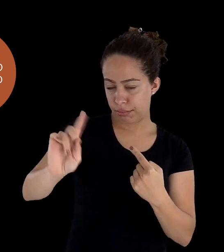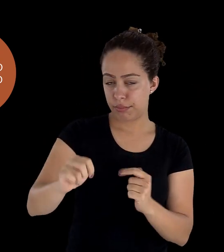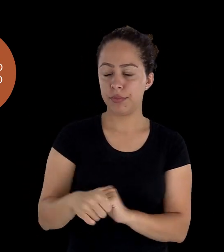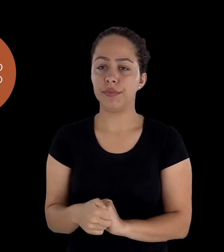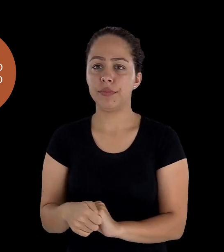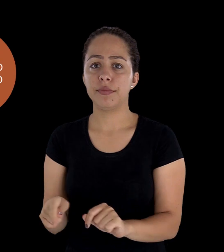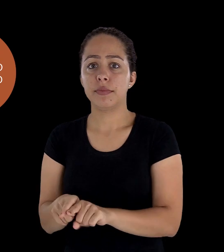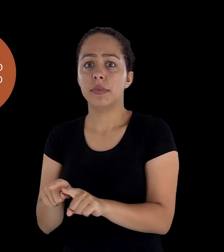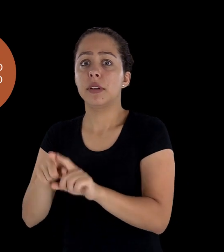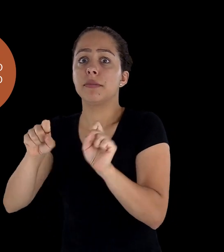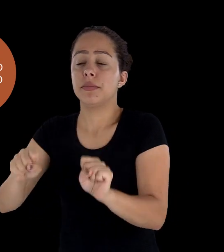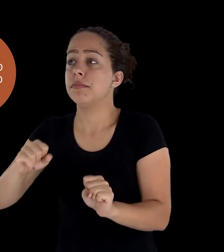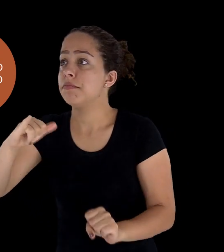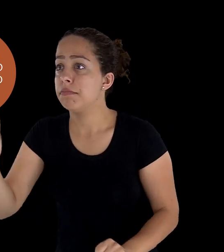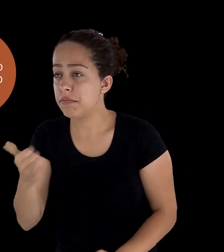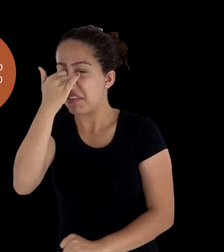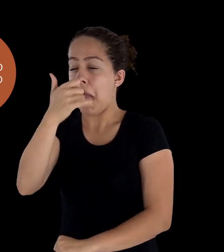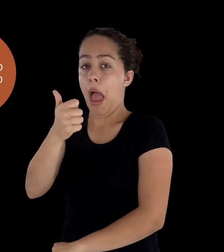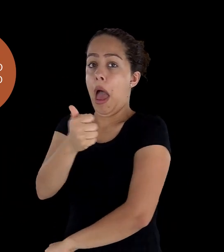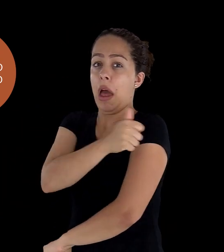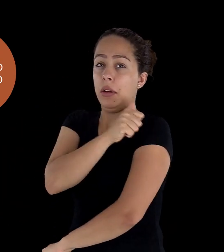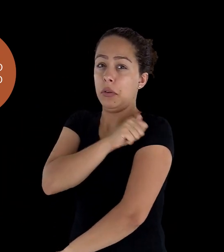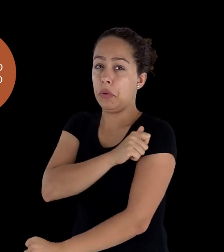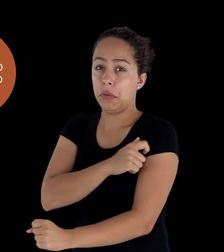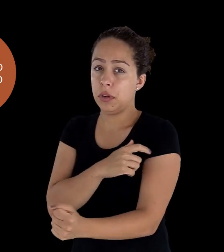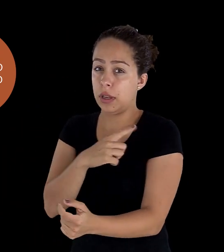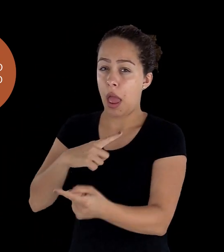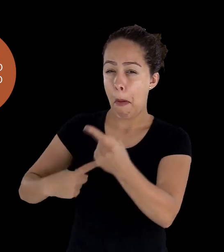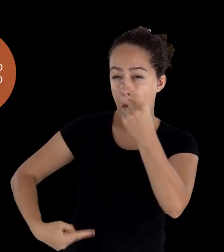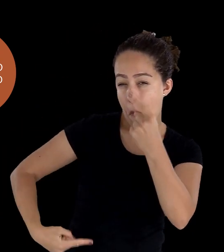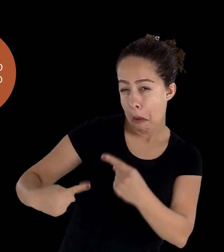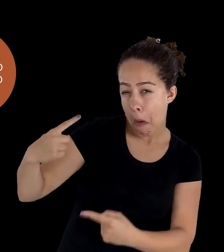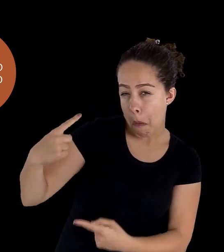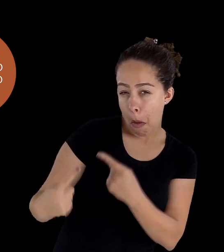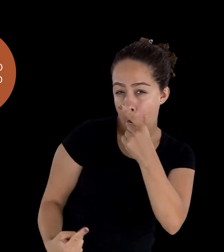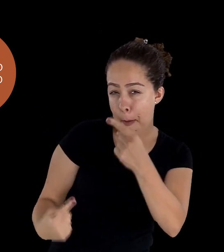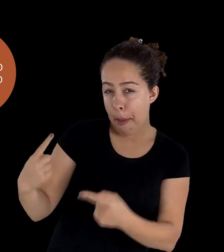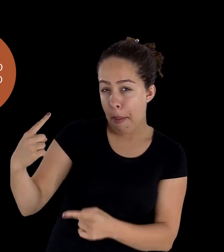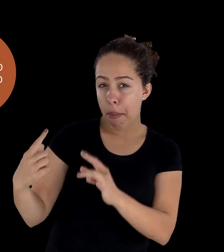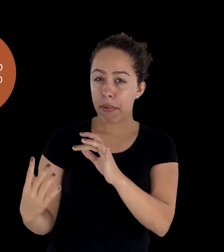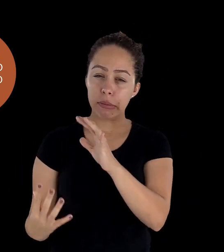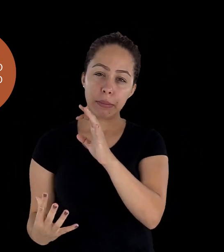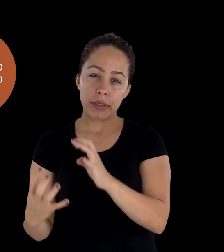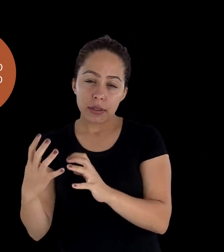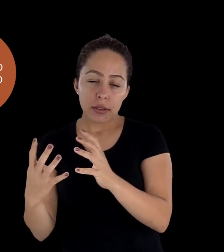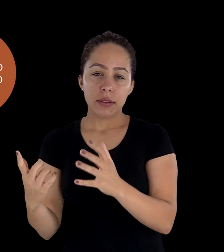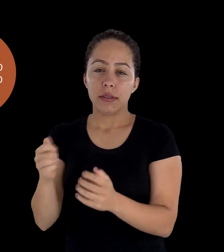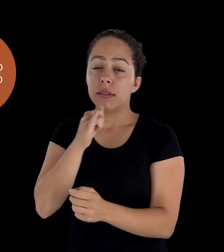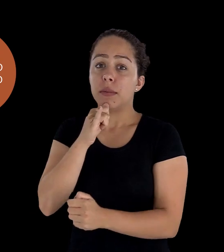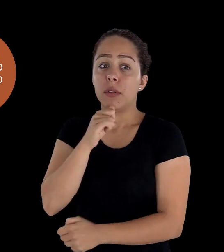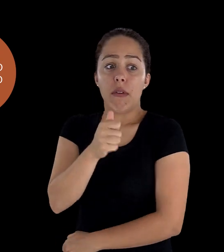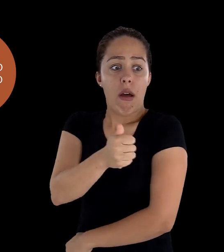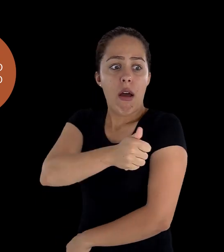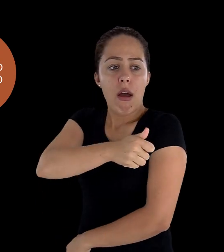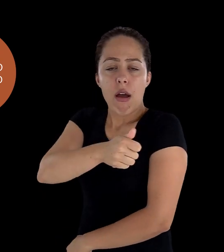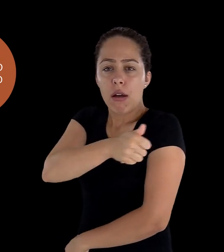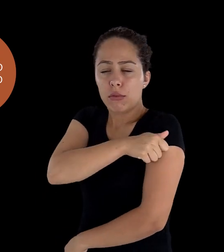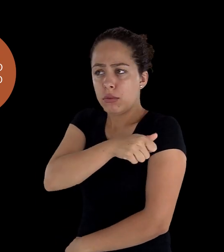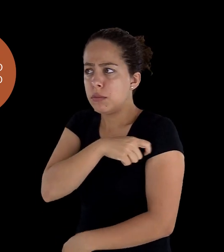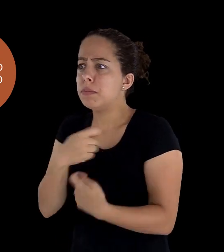desentendimento que pode ocorrer entre os alunos, principalmente na realização de atividades que exigem a colaboração,